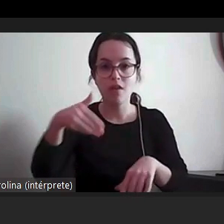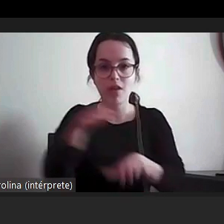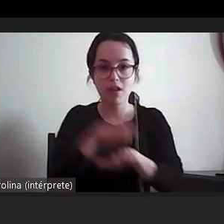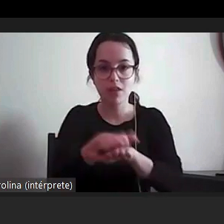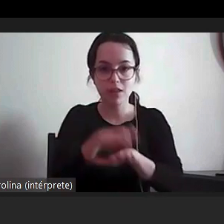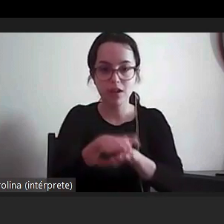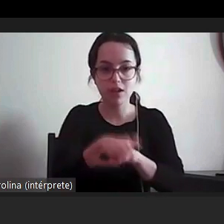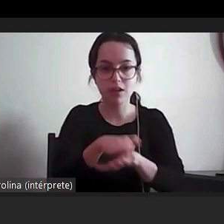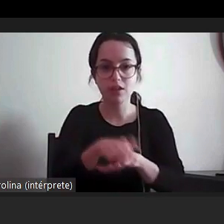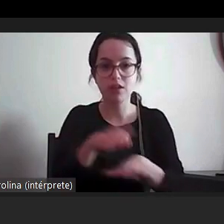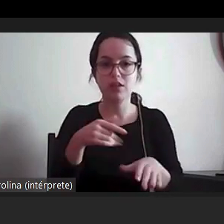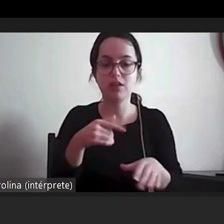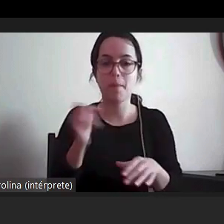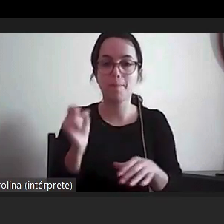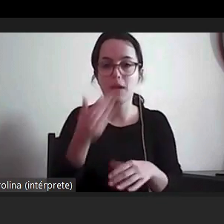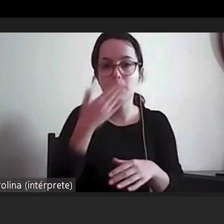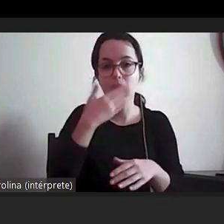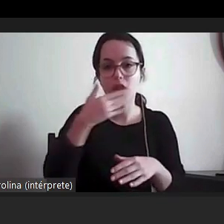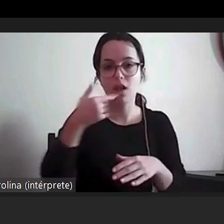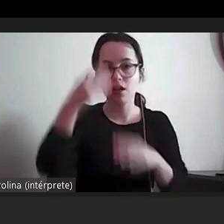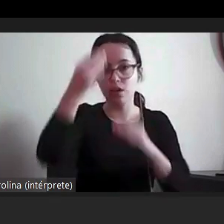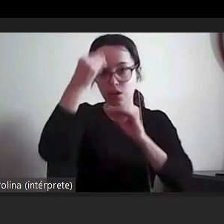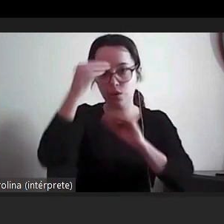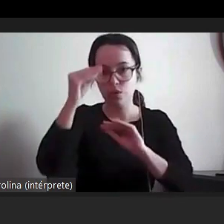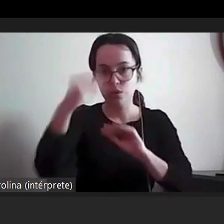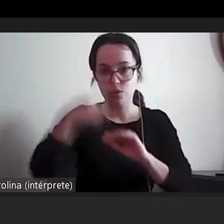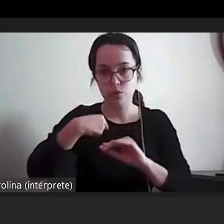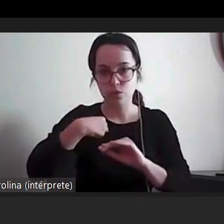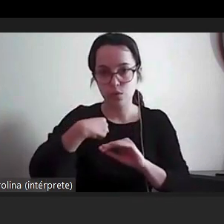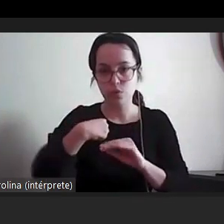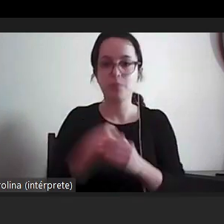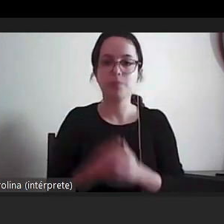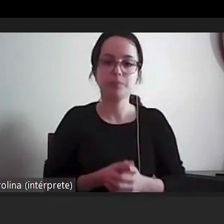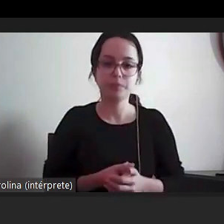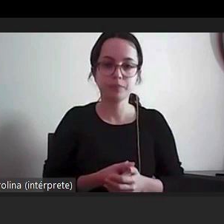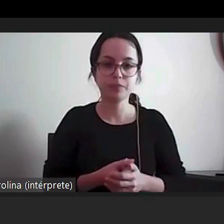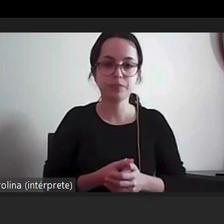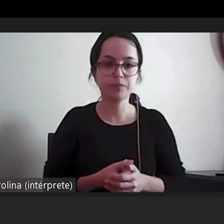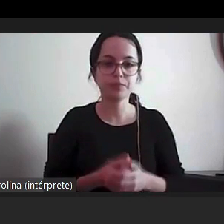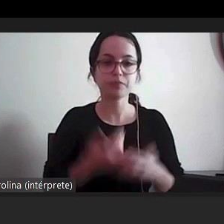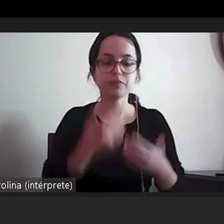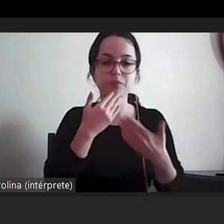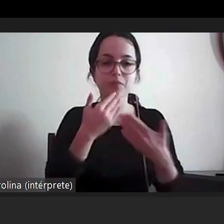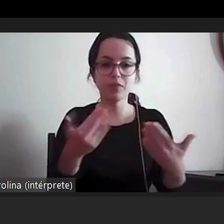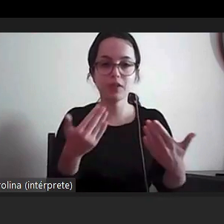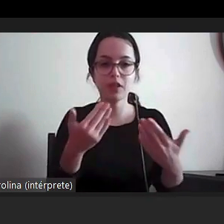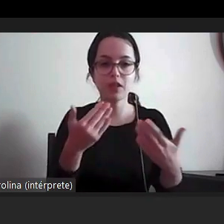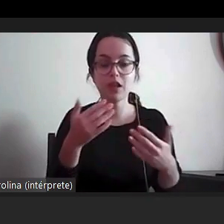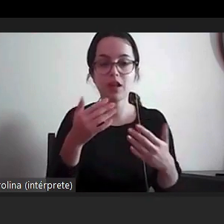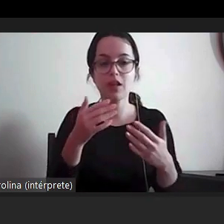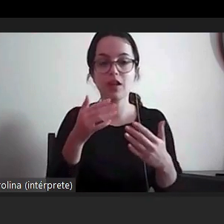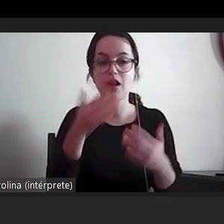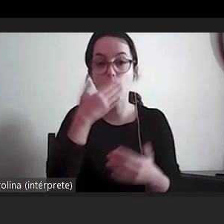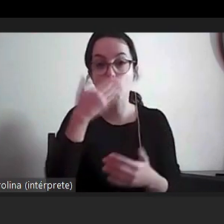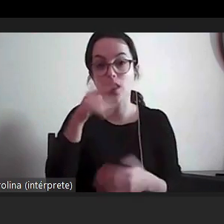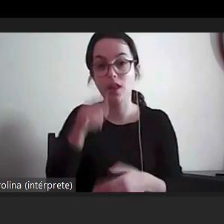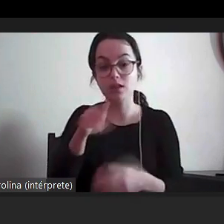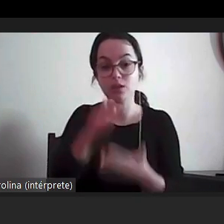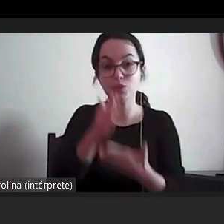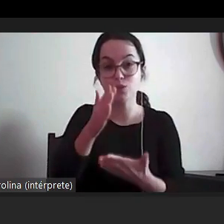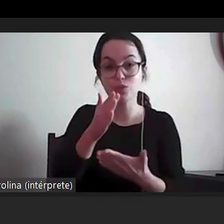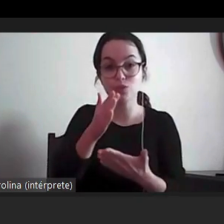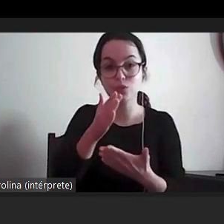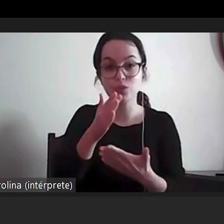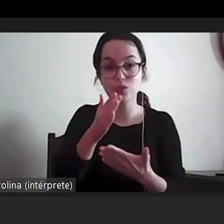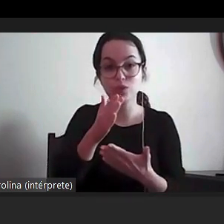lecionada por mim e que desde já aqui o pedido para que nessa sessão em que estaremos só sem